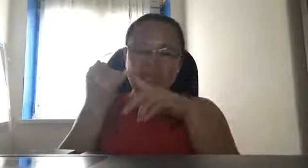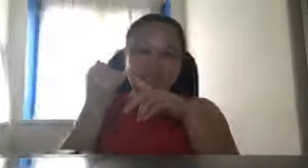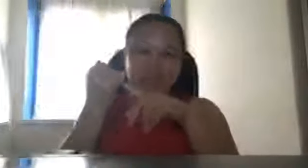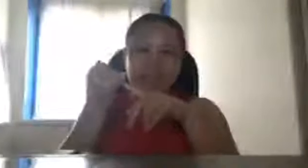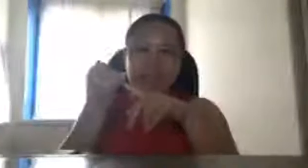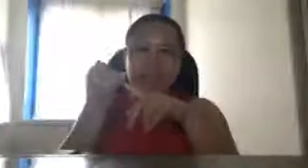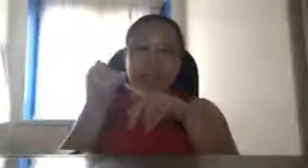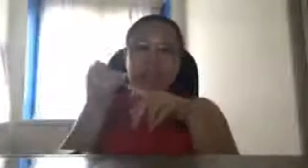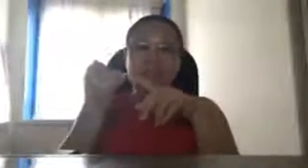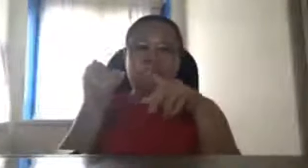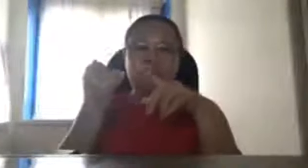illegal